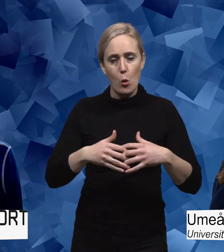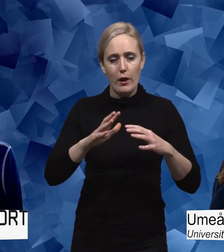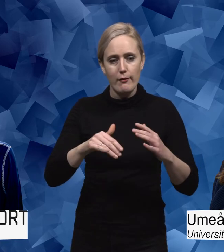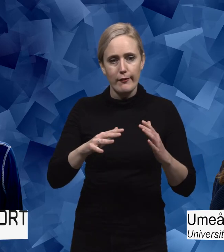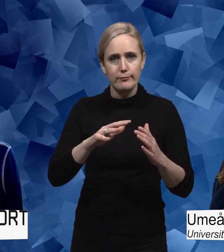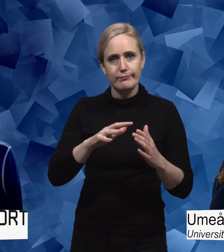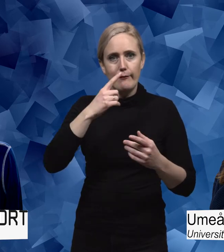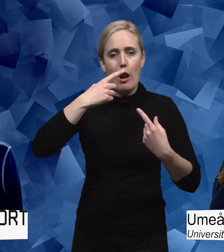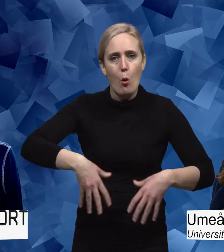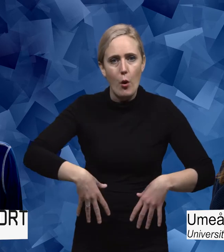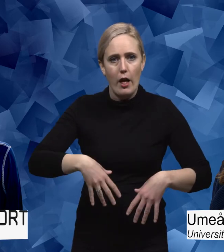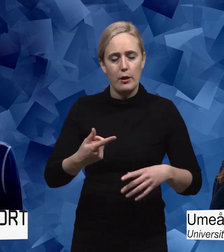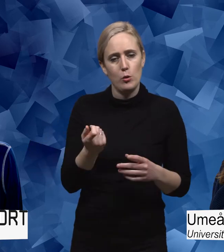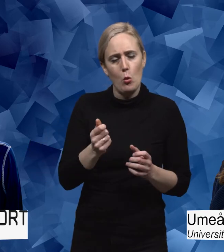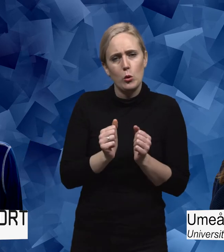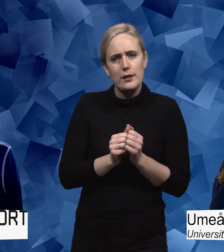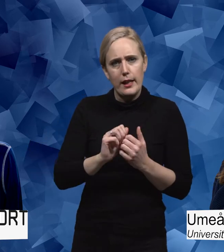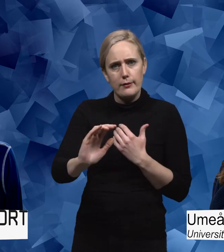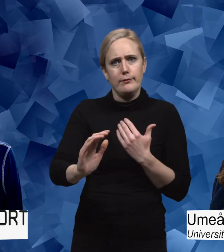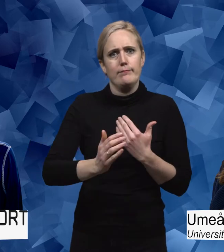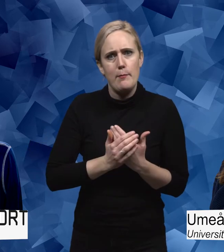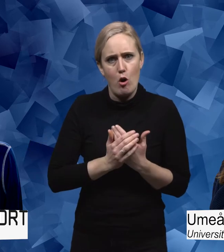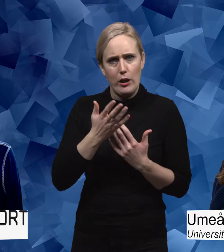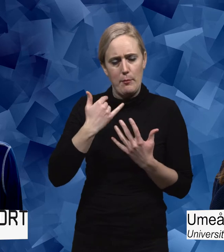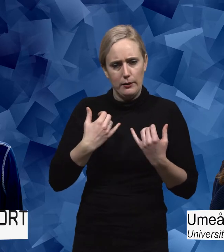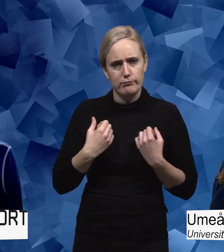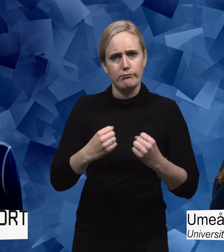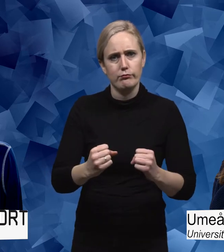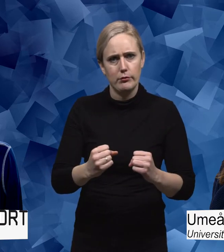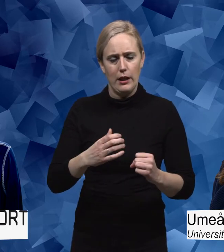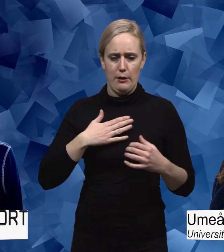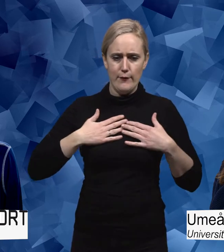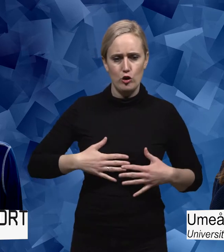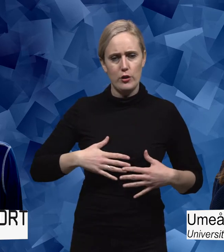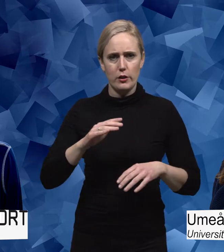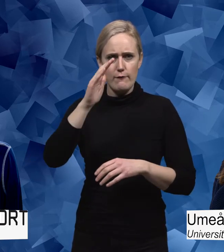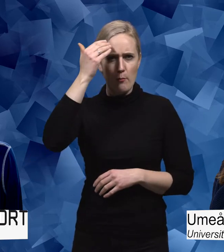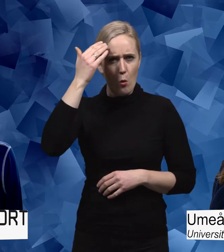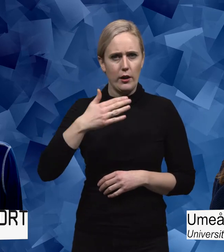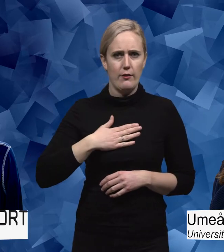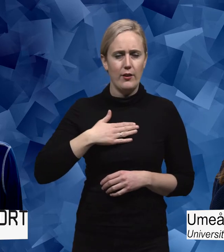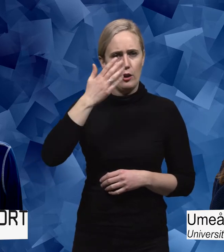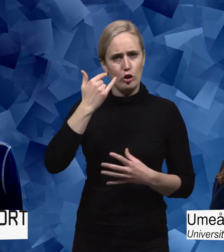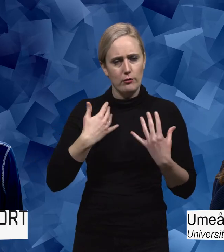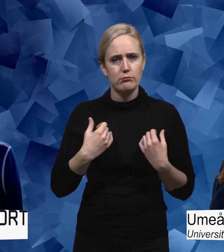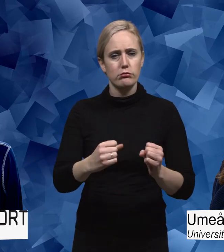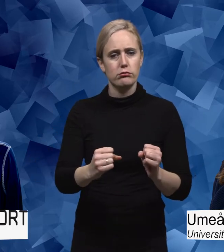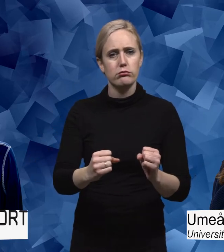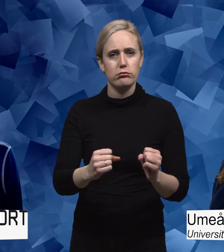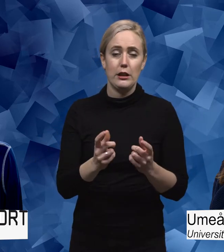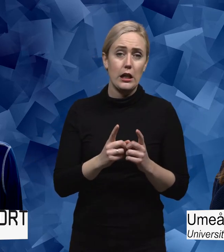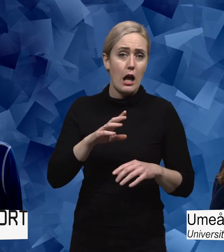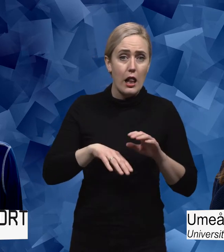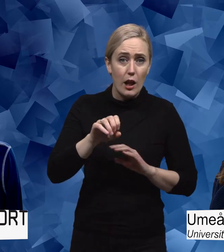kapacitet att återvinna den på något sätt, på ett eller annat sätt. Att återövra sin fysiska förmåga. Det gäller väl kanske främst när